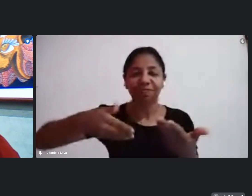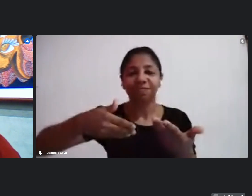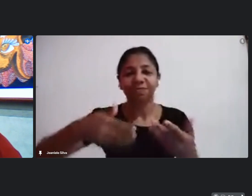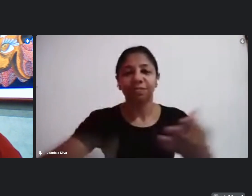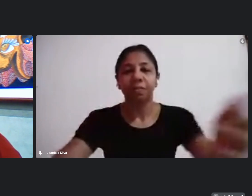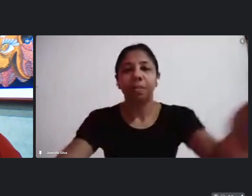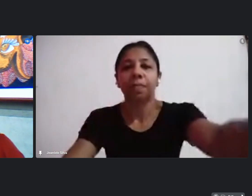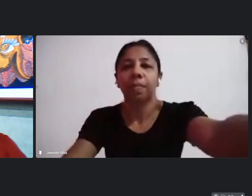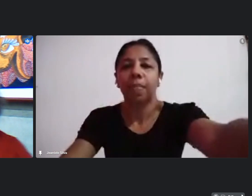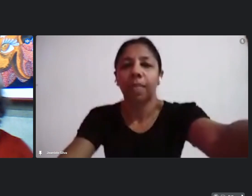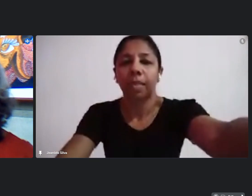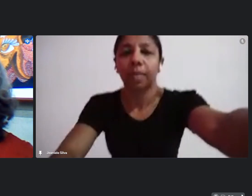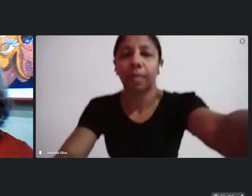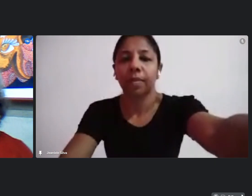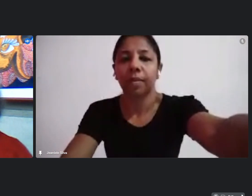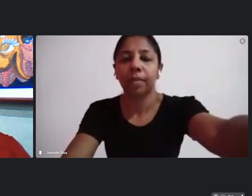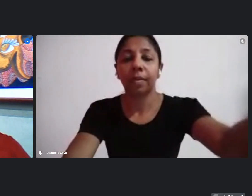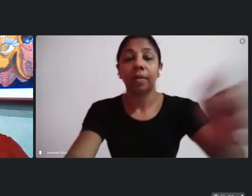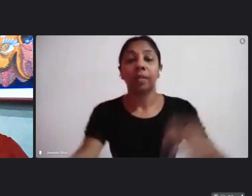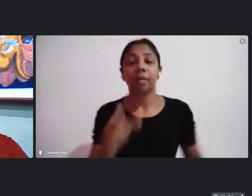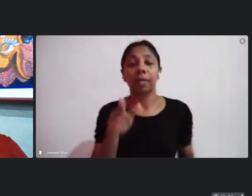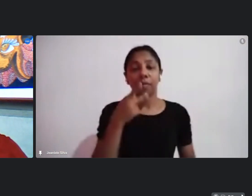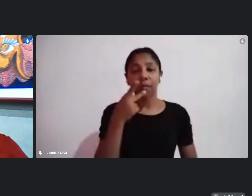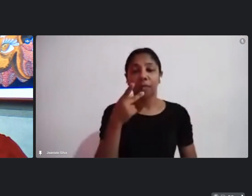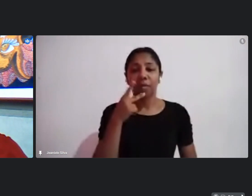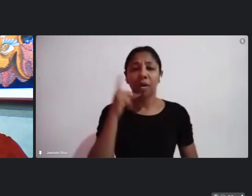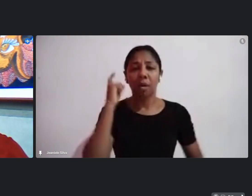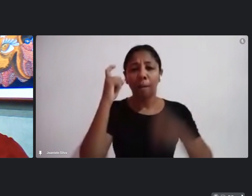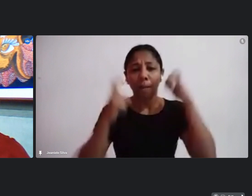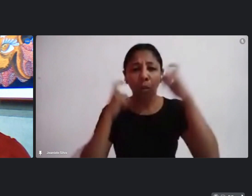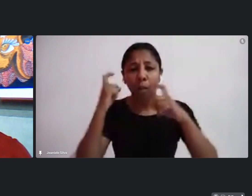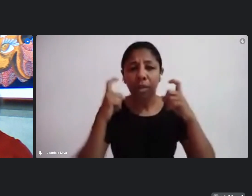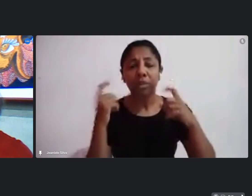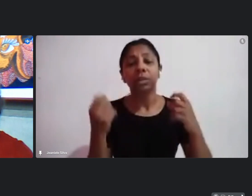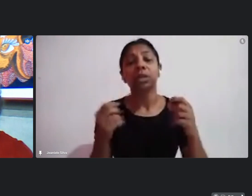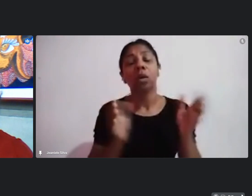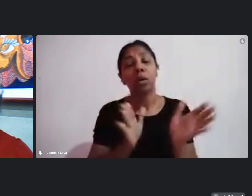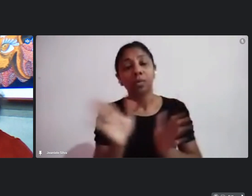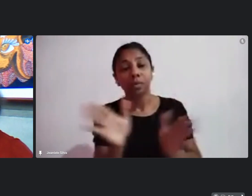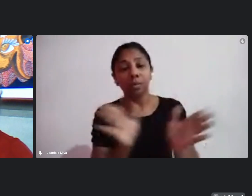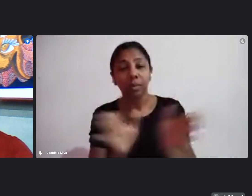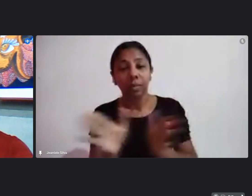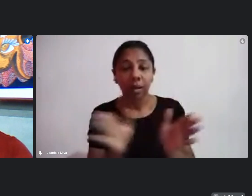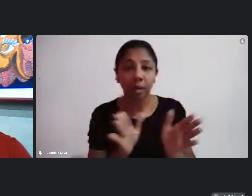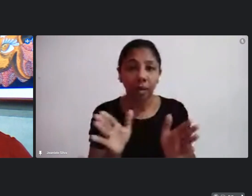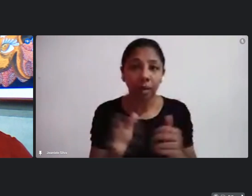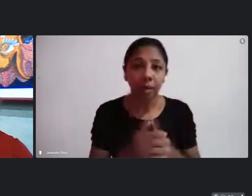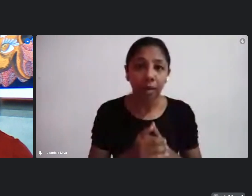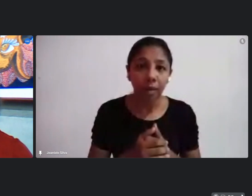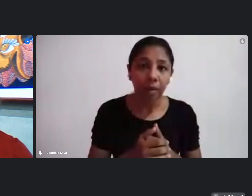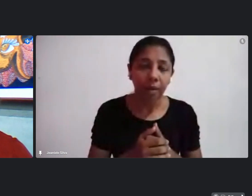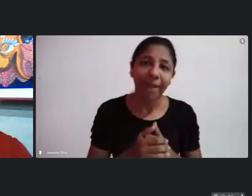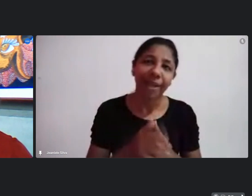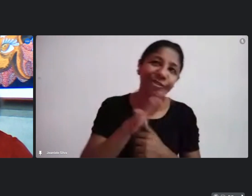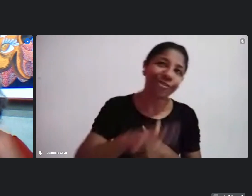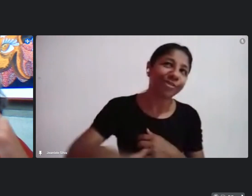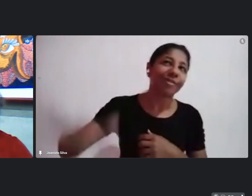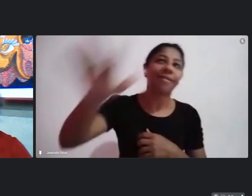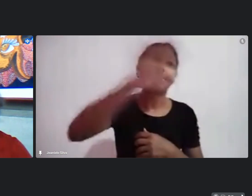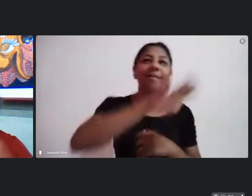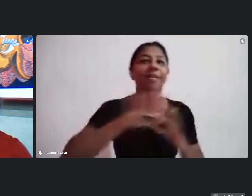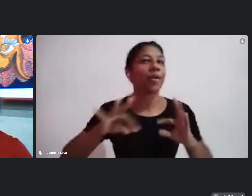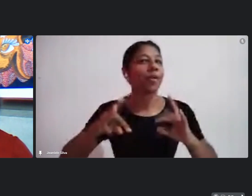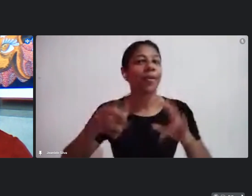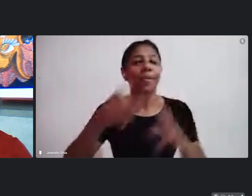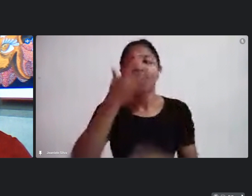Jorge coloca a preocupação em relação à acessibilidade se a gente vai achar pessoas suficientes é a preocupação geral Jorge é